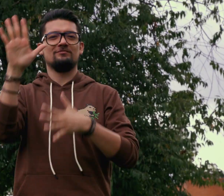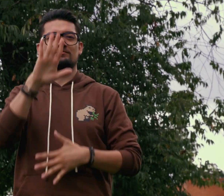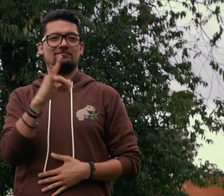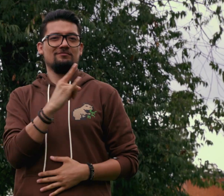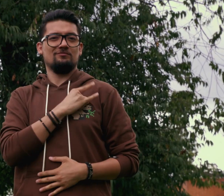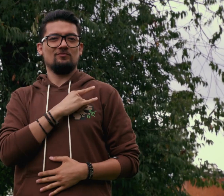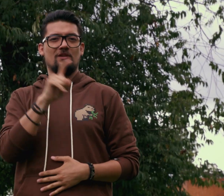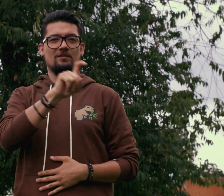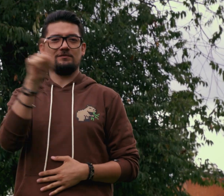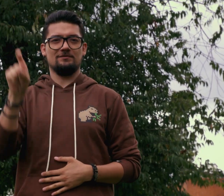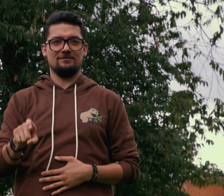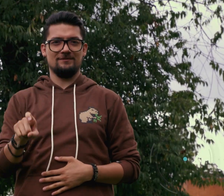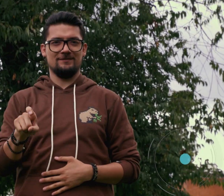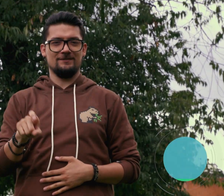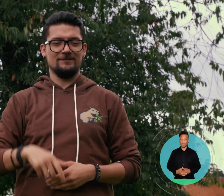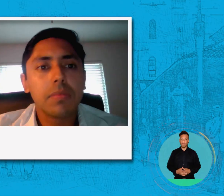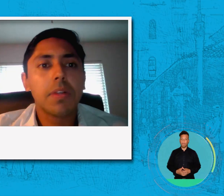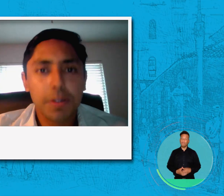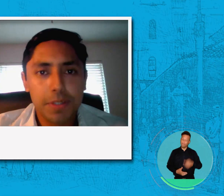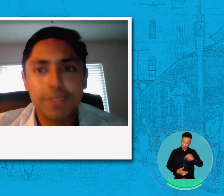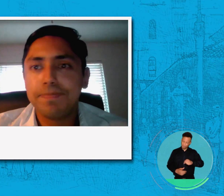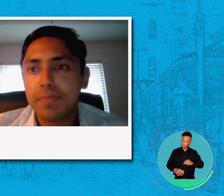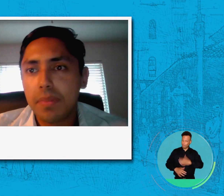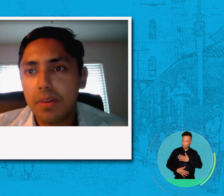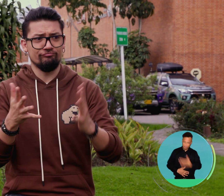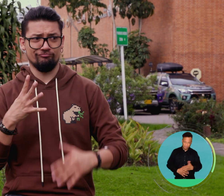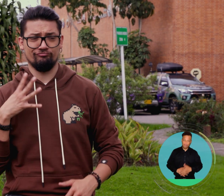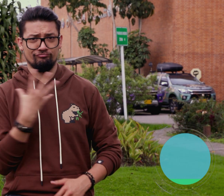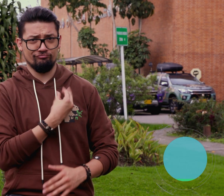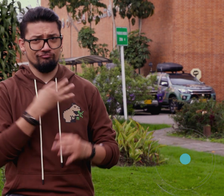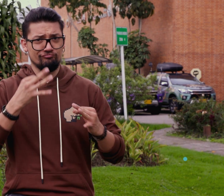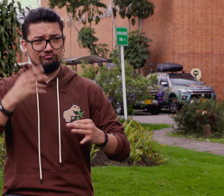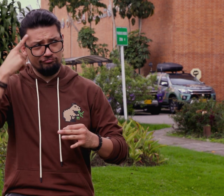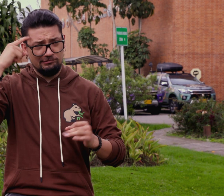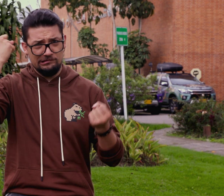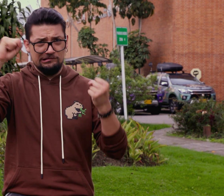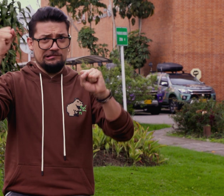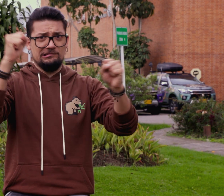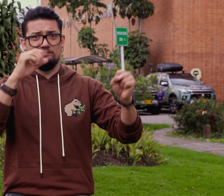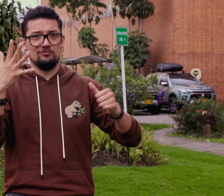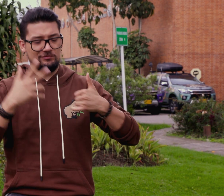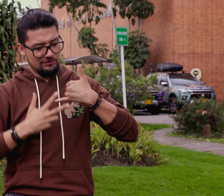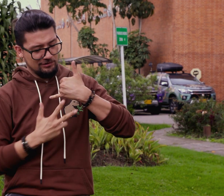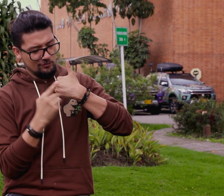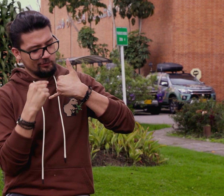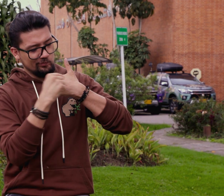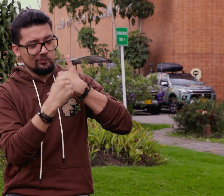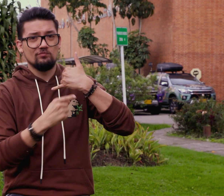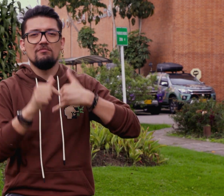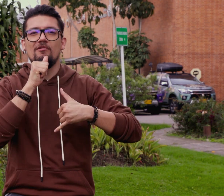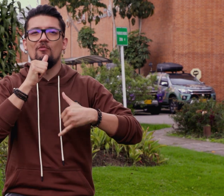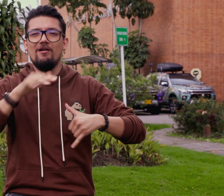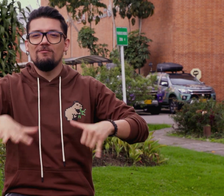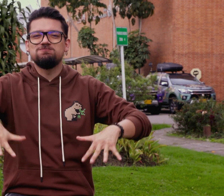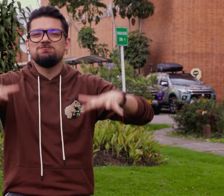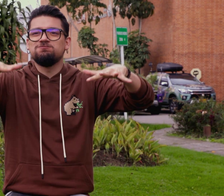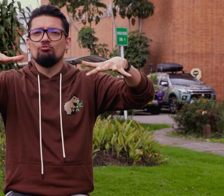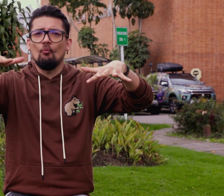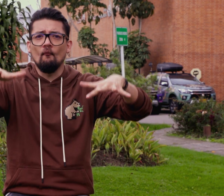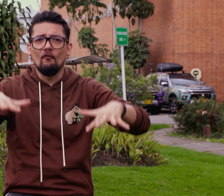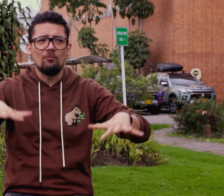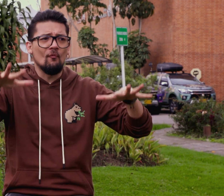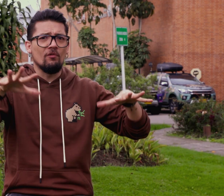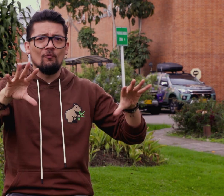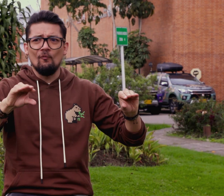Juan Sebastián, bienvenido. Claro que sí. Nosotros estamos muy preocupados por la situación de la región